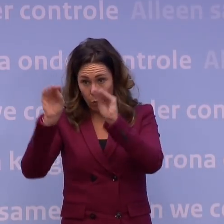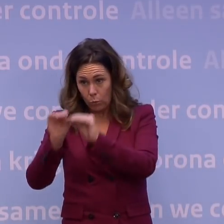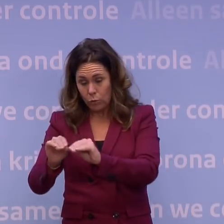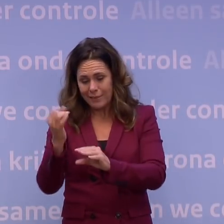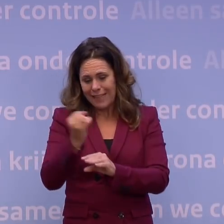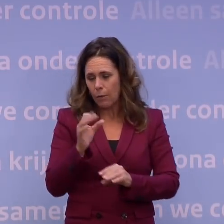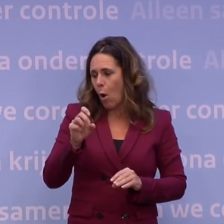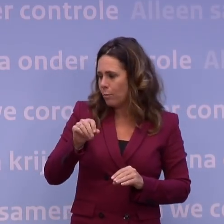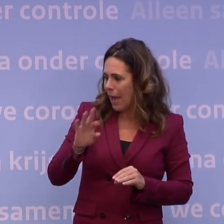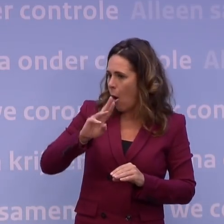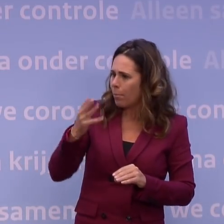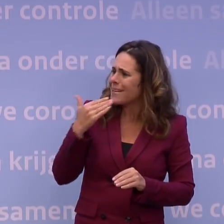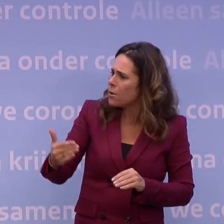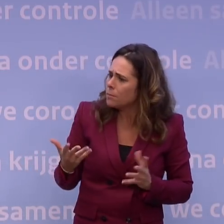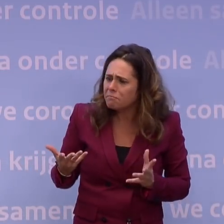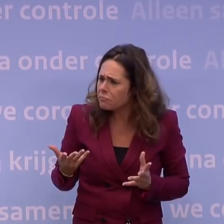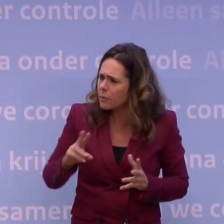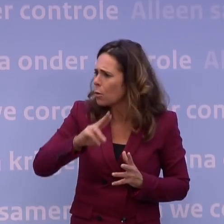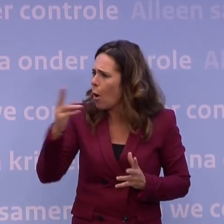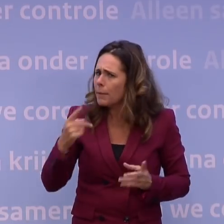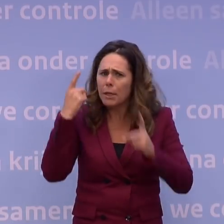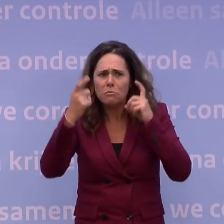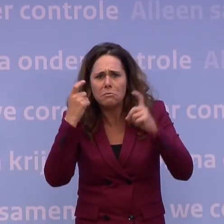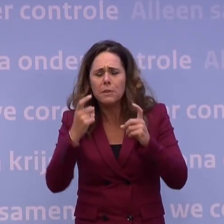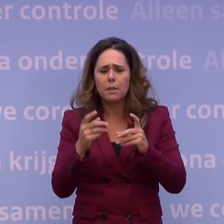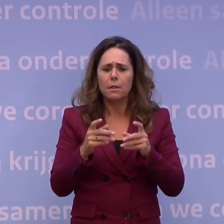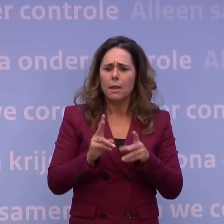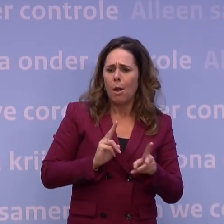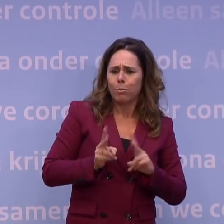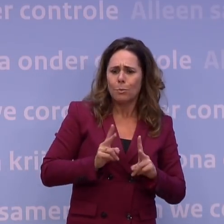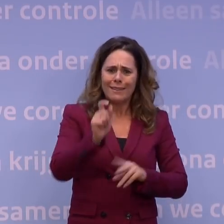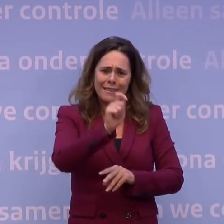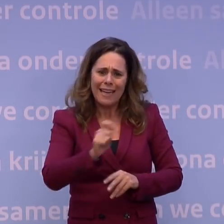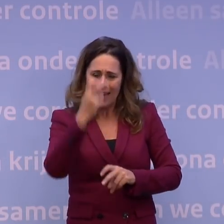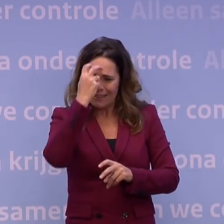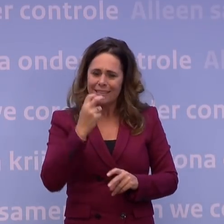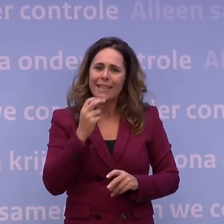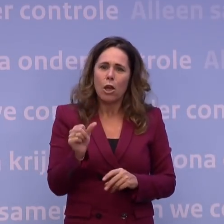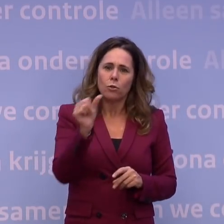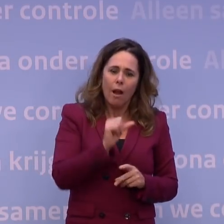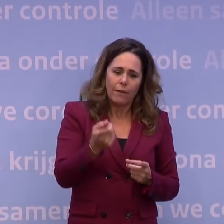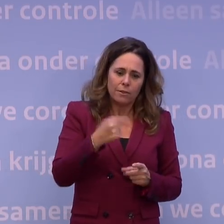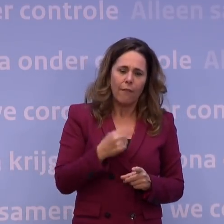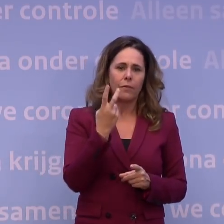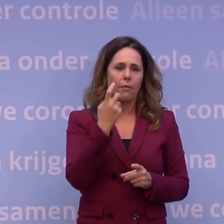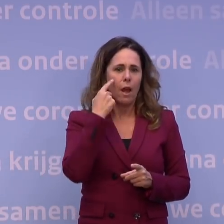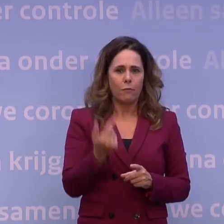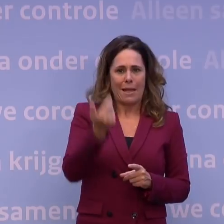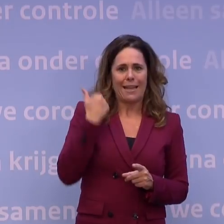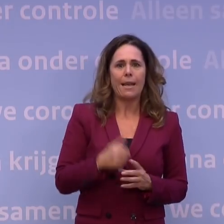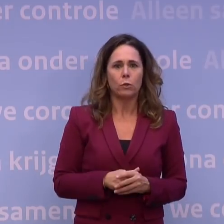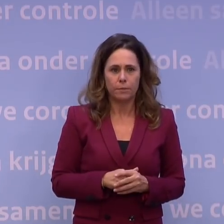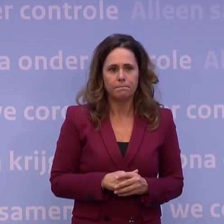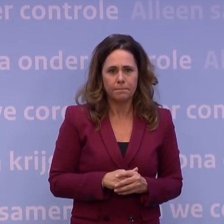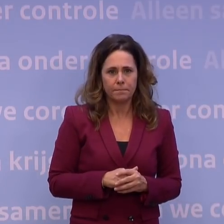OMT opnieuw te vragen. Nou, weegt dat dan opnieuw, want die besmettingsgraad is nu echt serieus anders dan anderhalve maand geleden. En